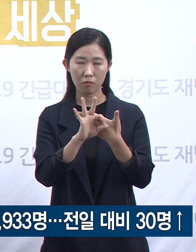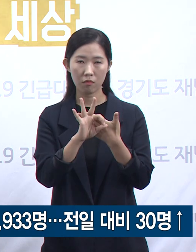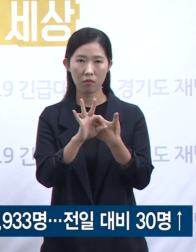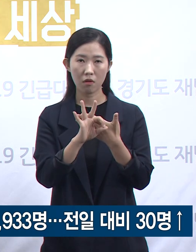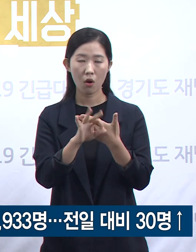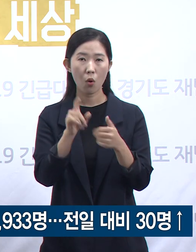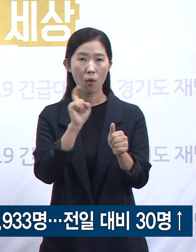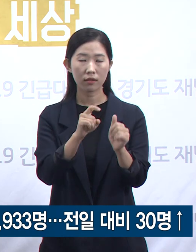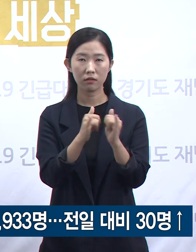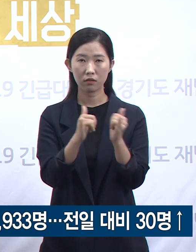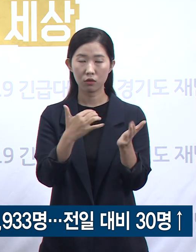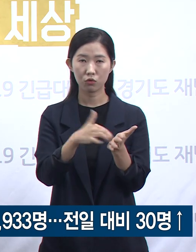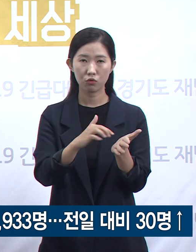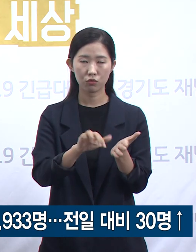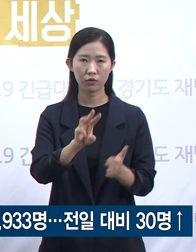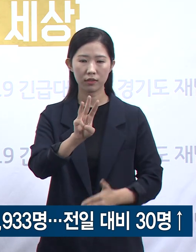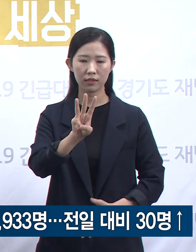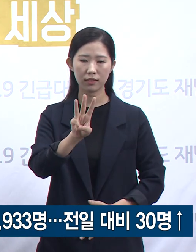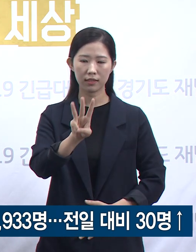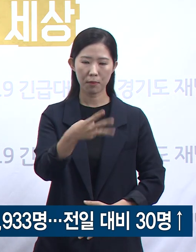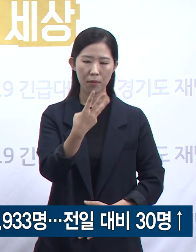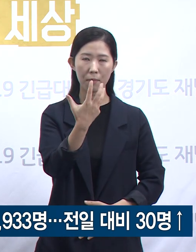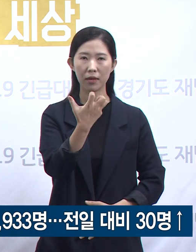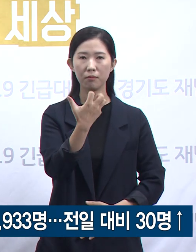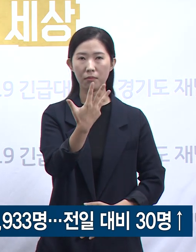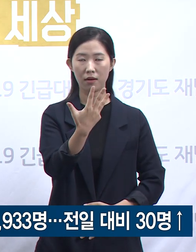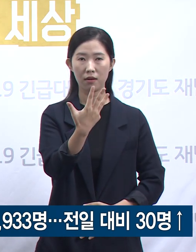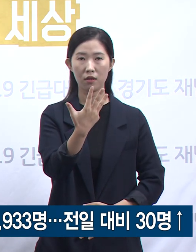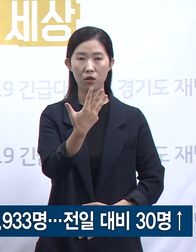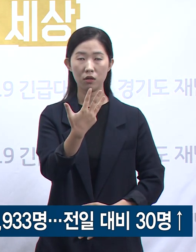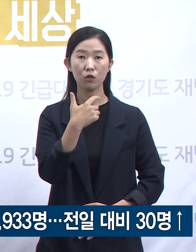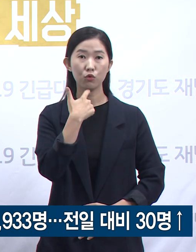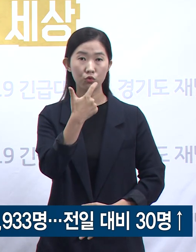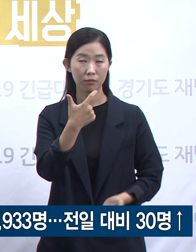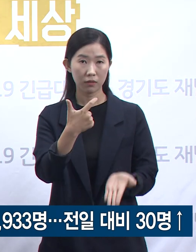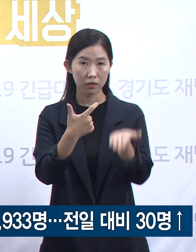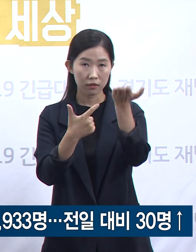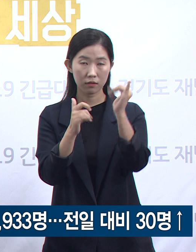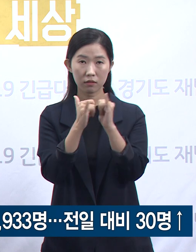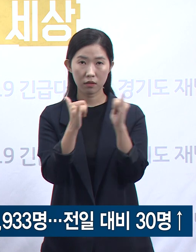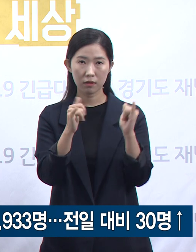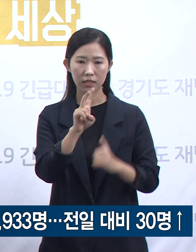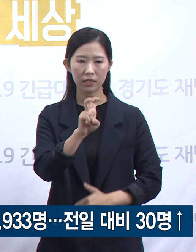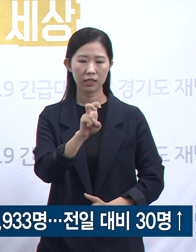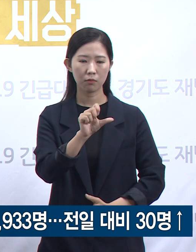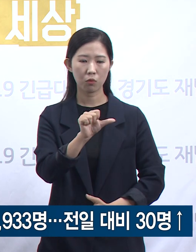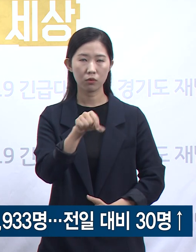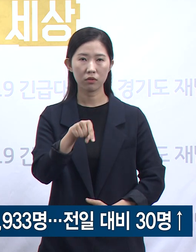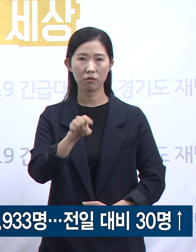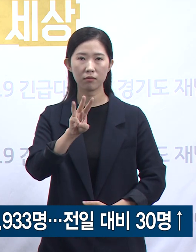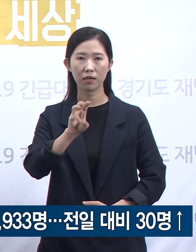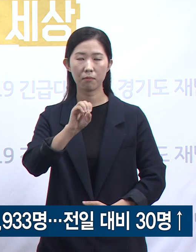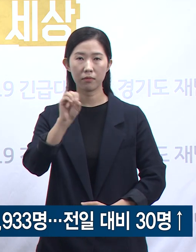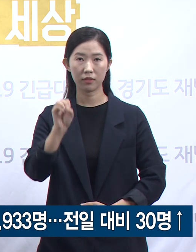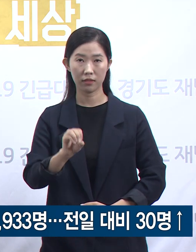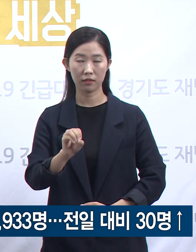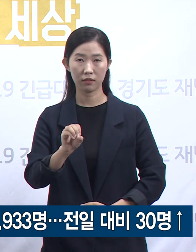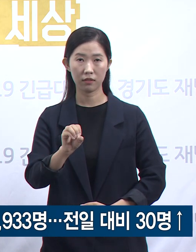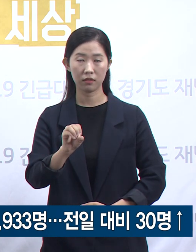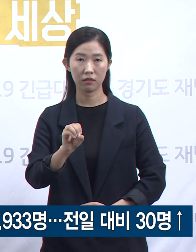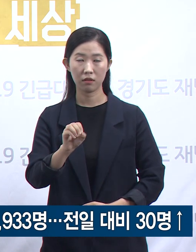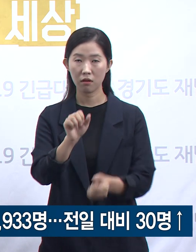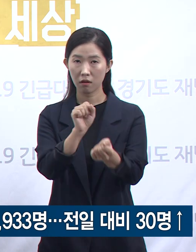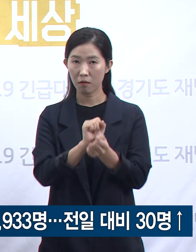388명의 확진자가 발생하였고, 60세 이상 고령층 비율은 25.3%, 감염